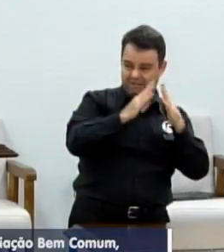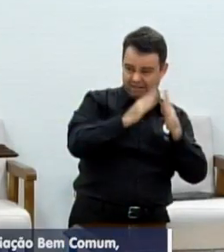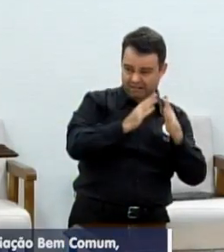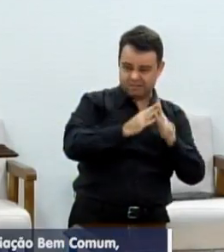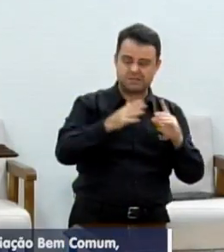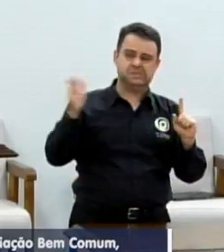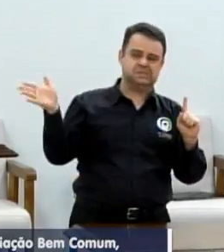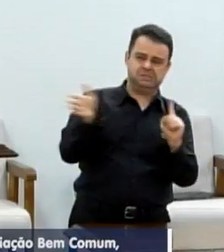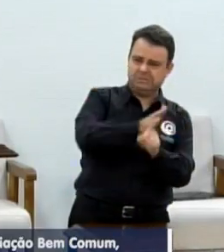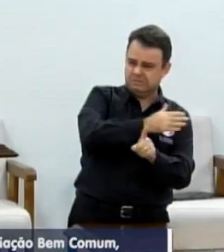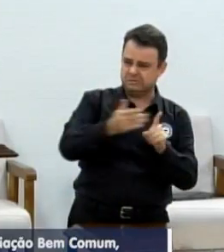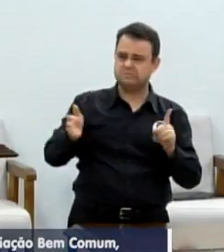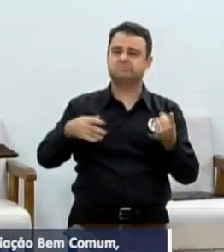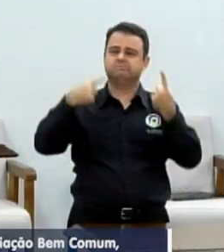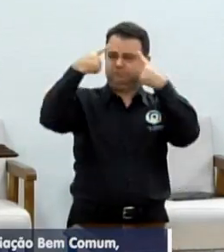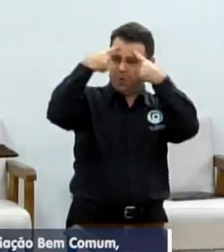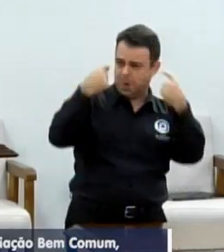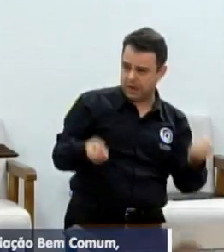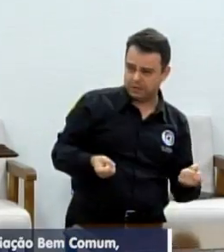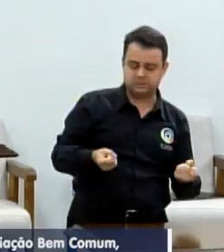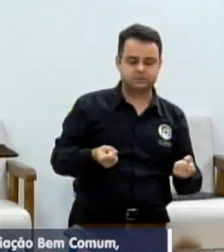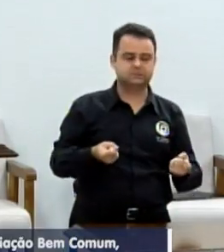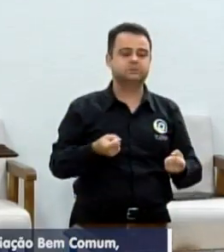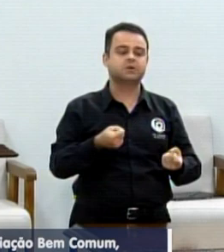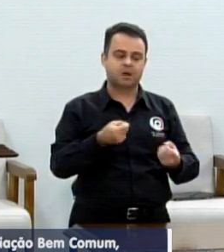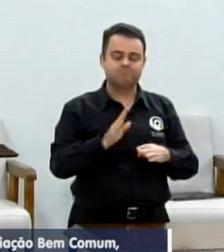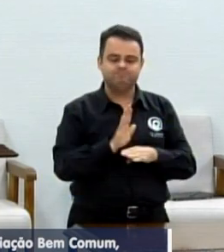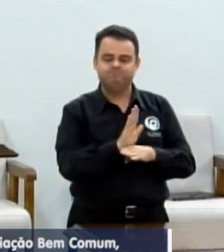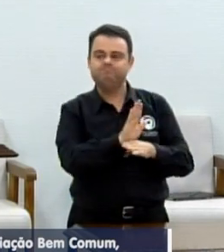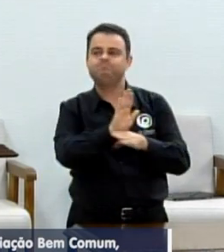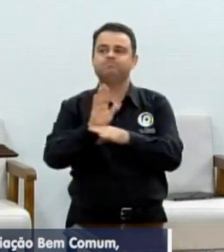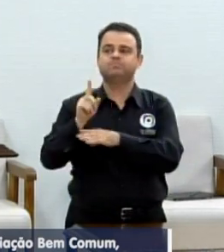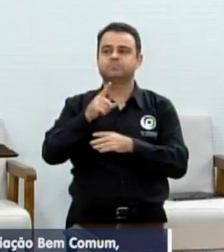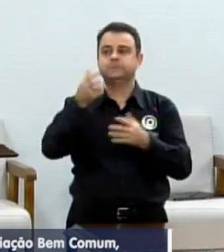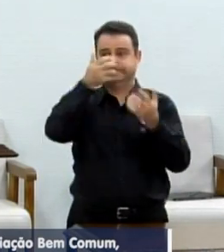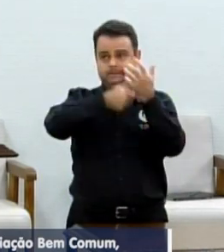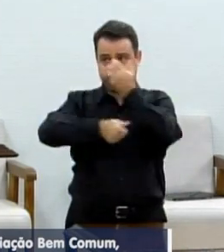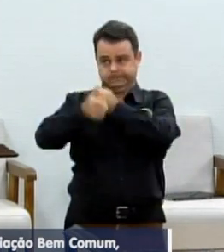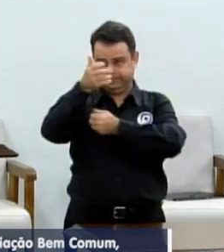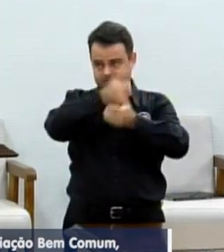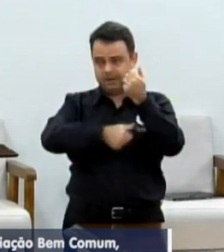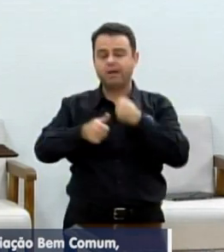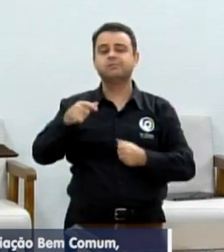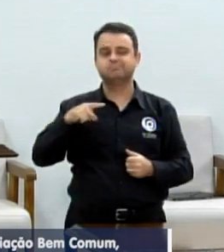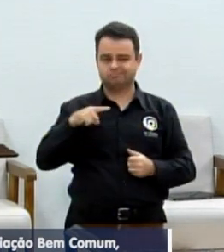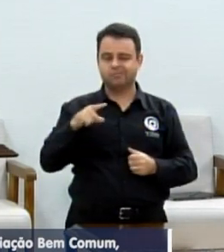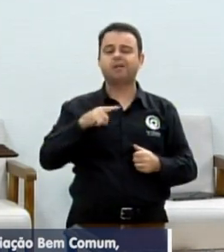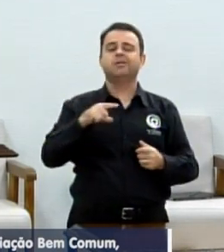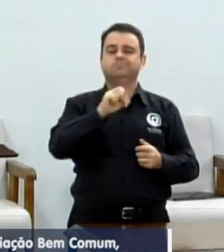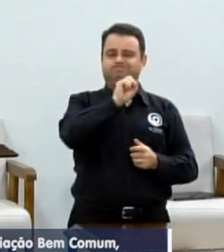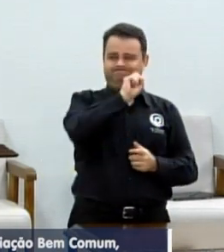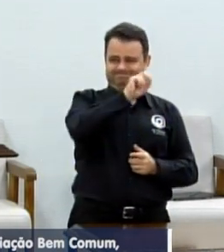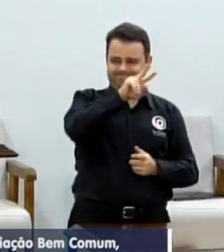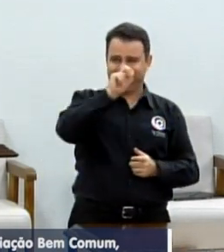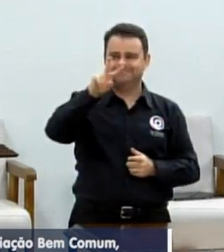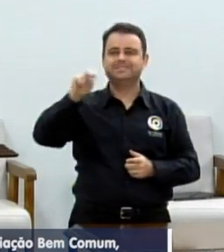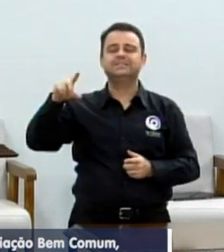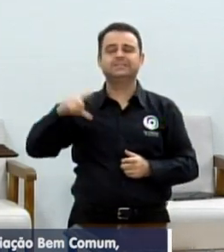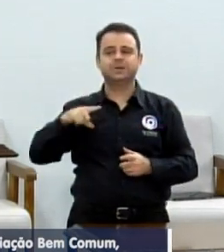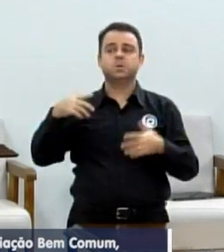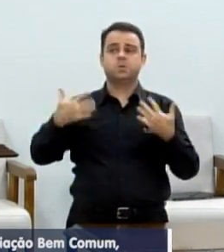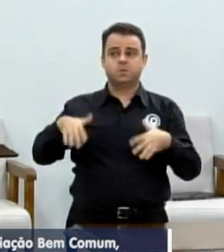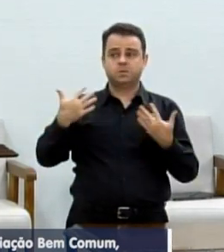que, infelizmente, hoje é uma realidade aqui na nossa cidade, a gente vem enfrentando sérios